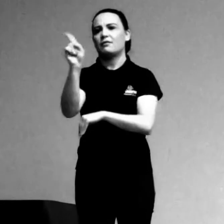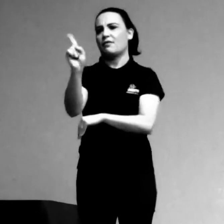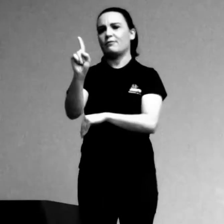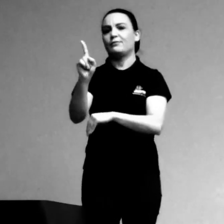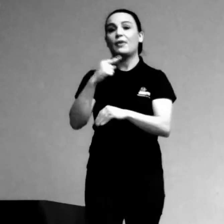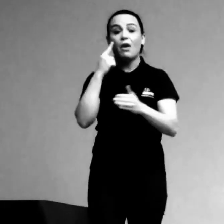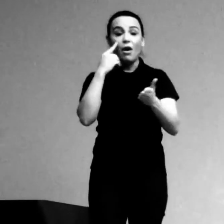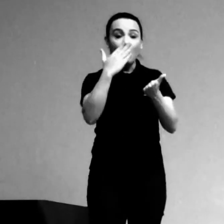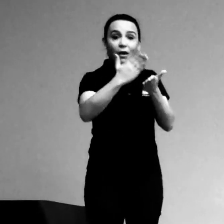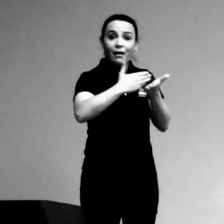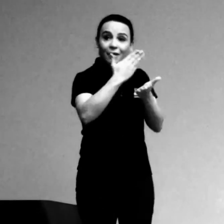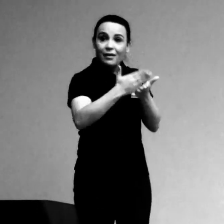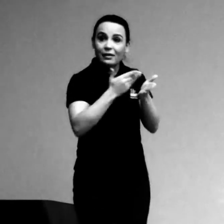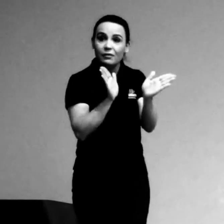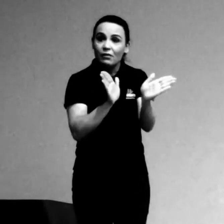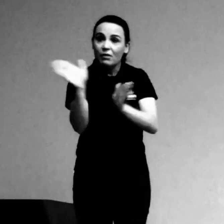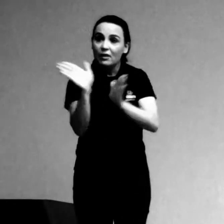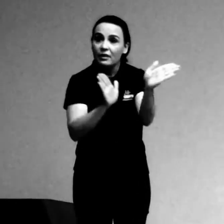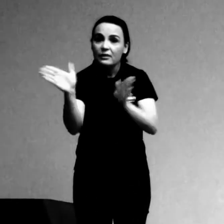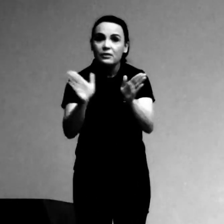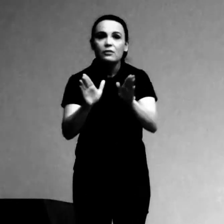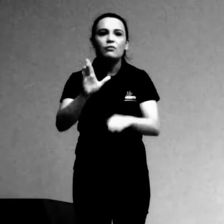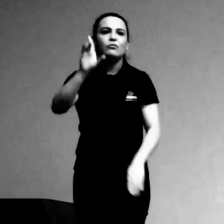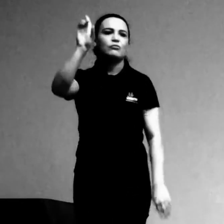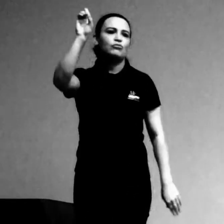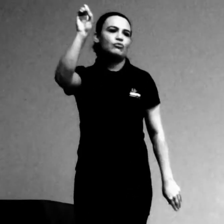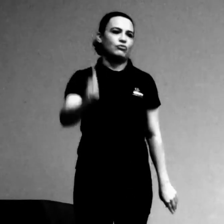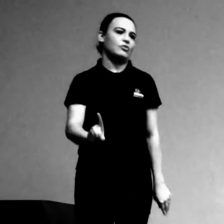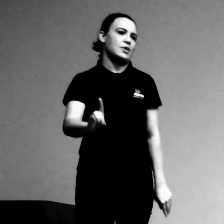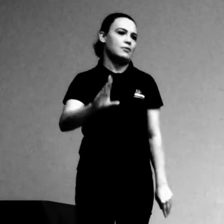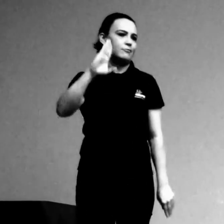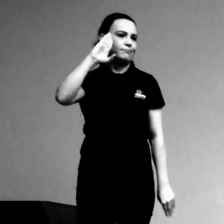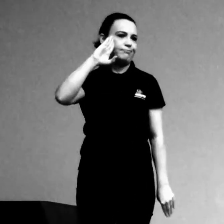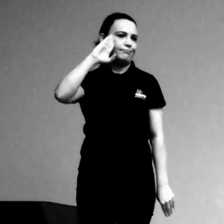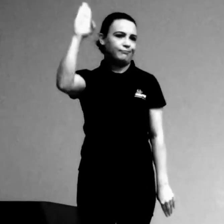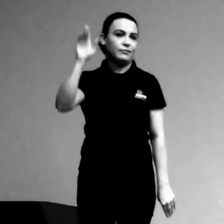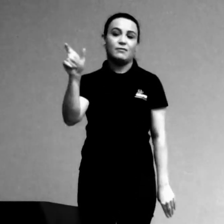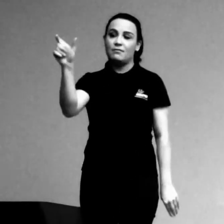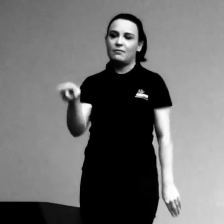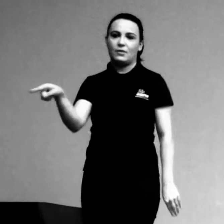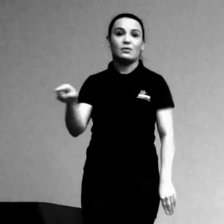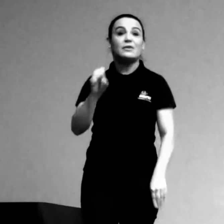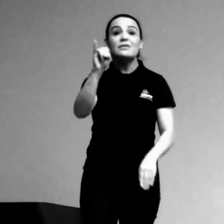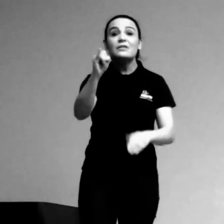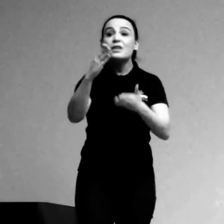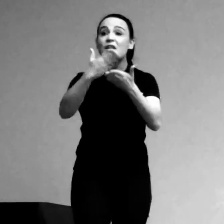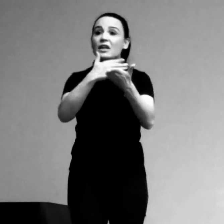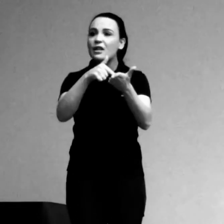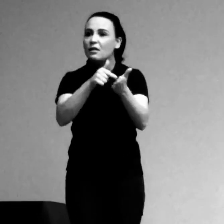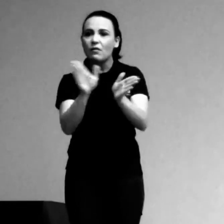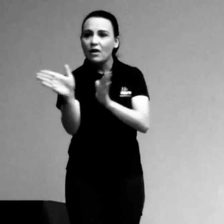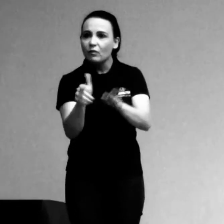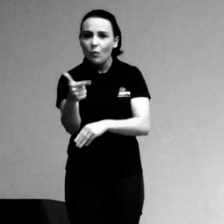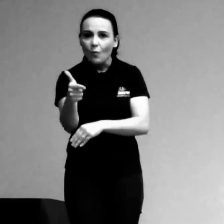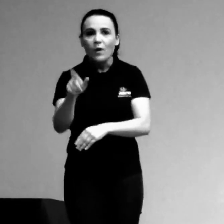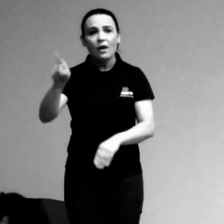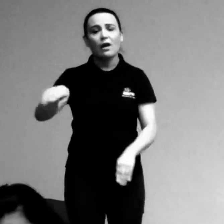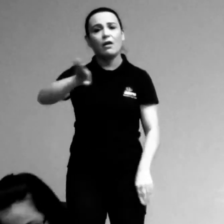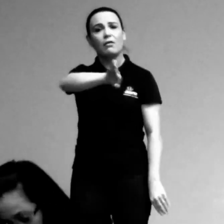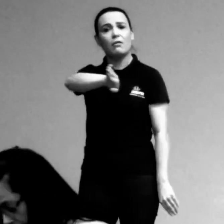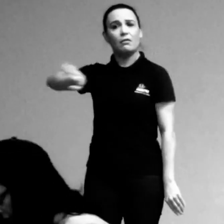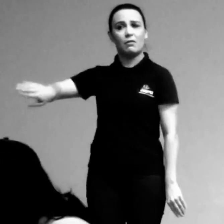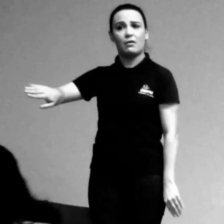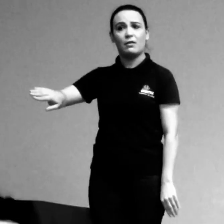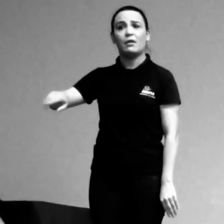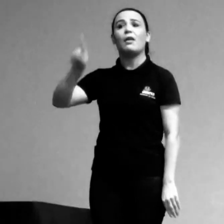nega um direito, e, portanto, discrimina a pessoa com deficiência. E discriminar a pessoa com deficiência, segundo a lei brasileira de inclusão, é